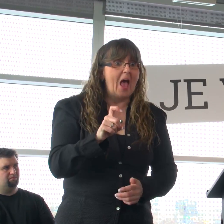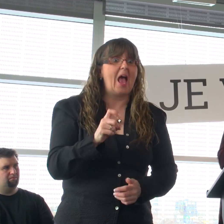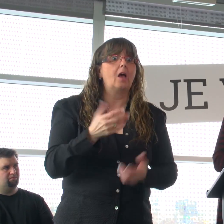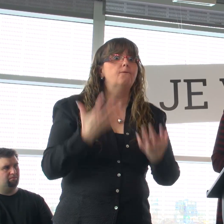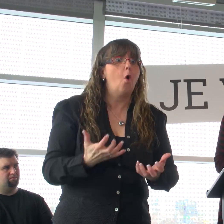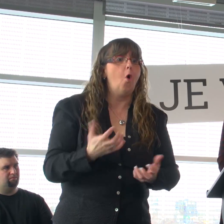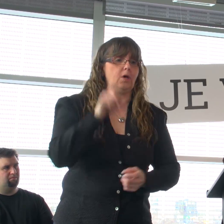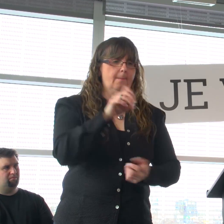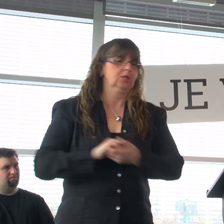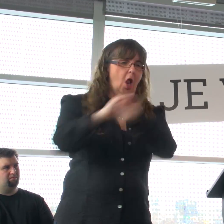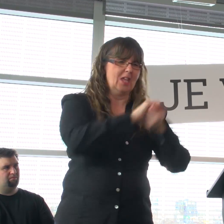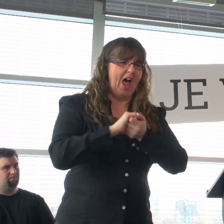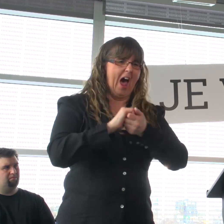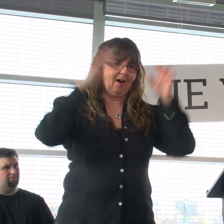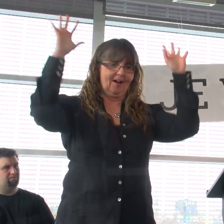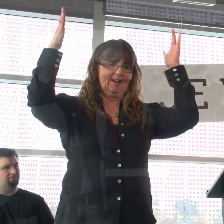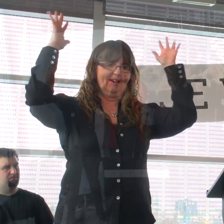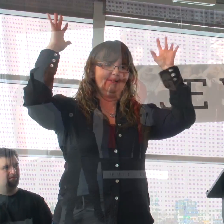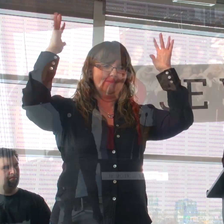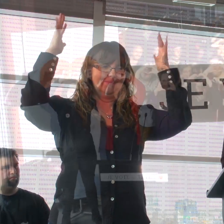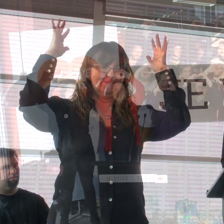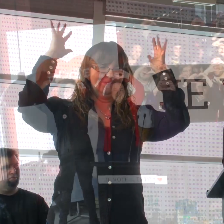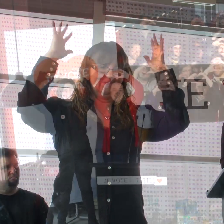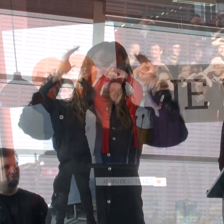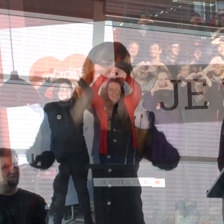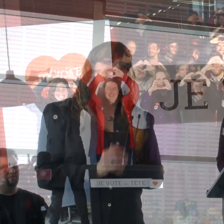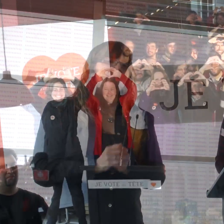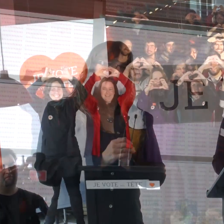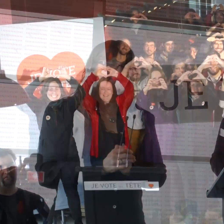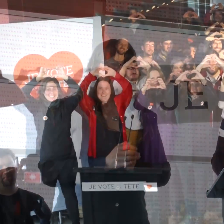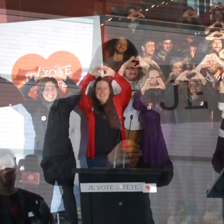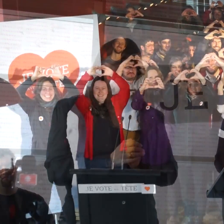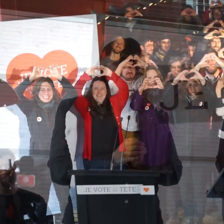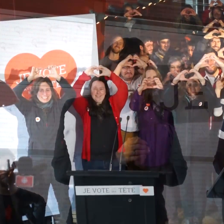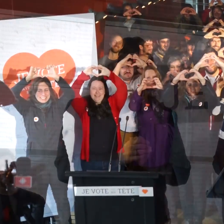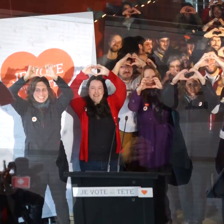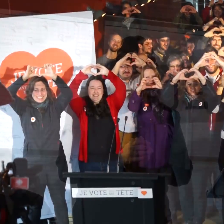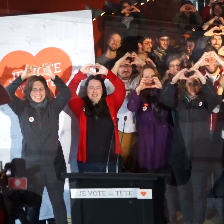solidaire! Applaudissements Sous